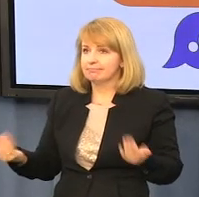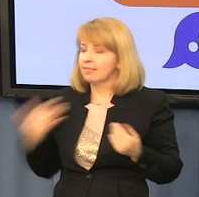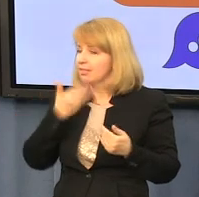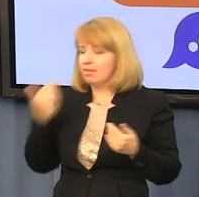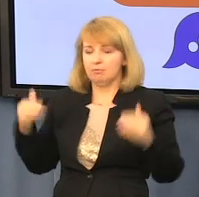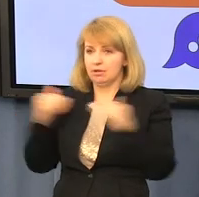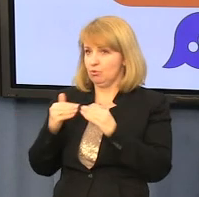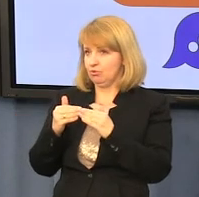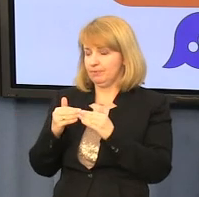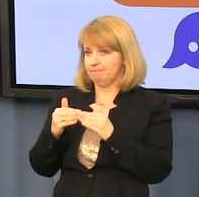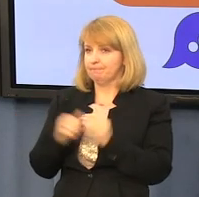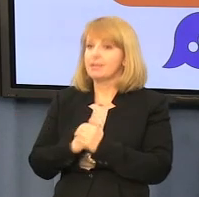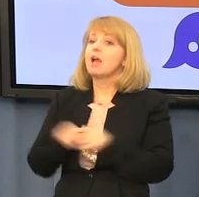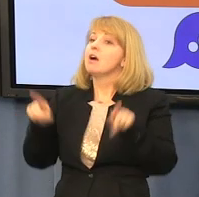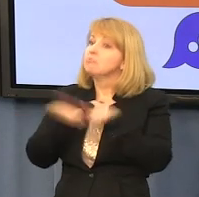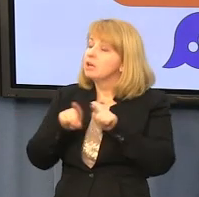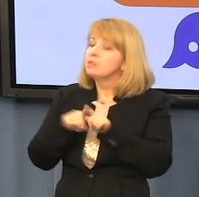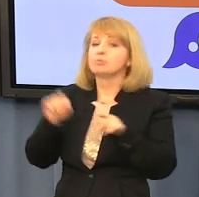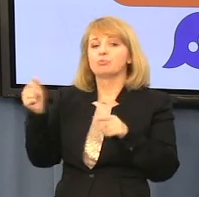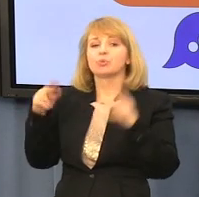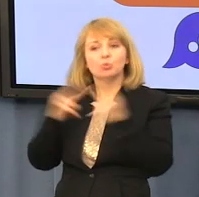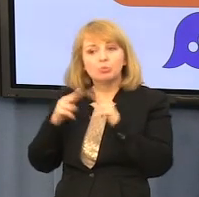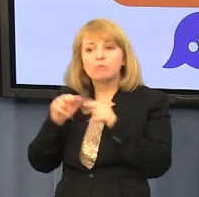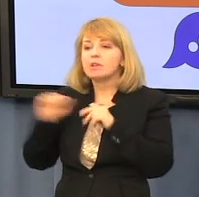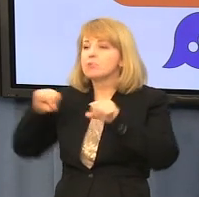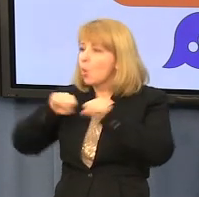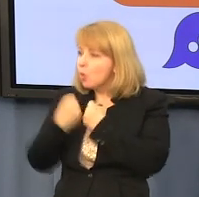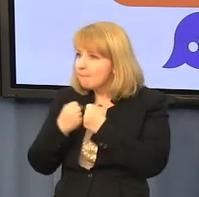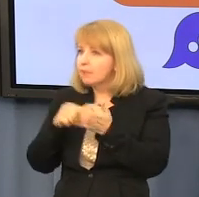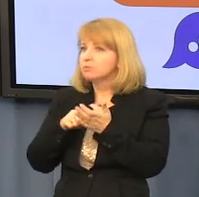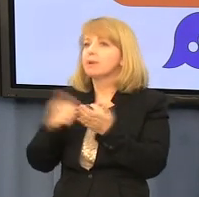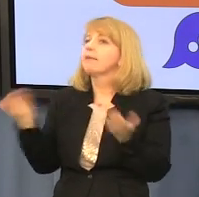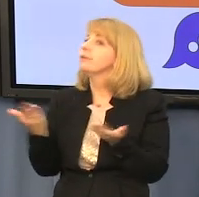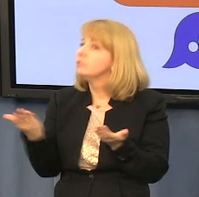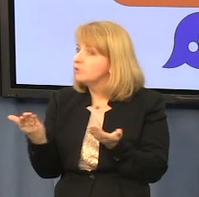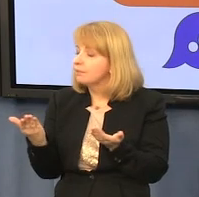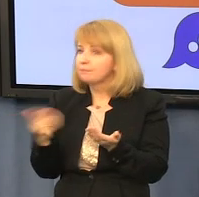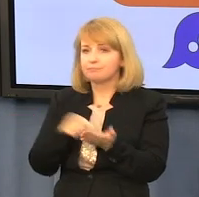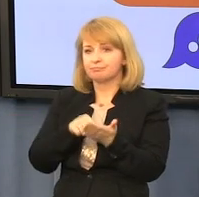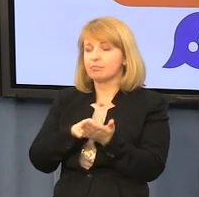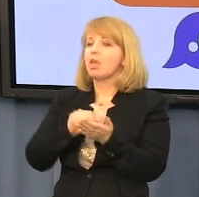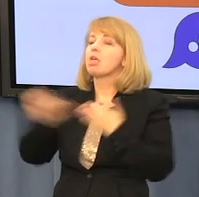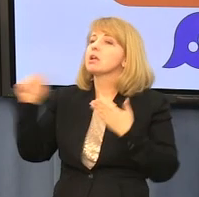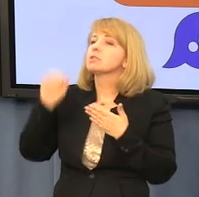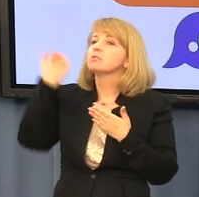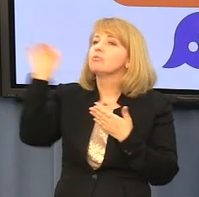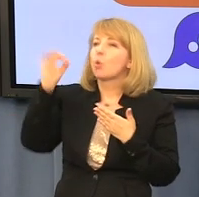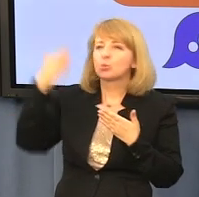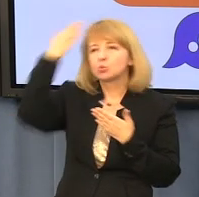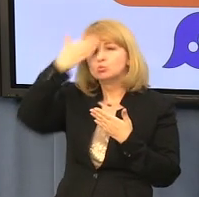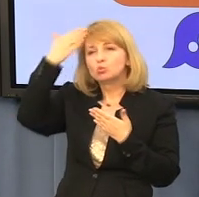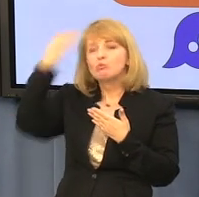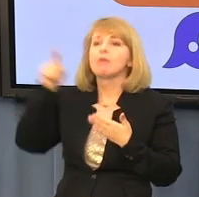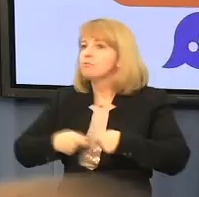łamany konkordat nagminnie, podam kilka przykładów. Klauzula sumienia dla lekarzy i